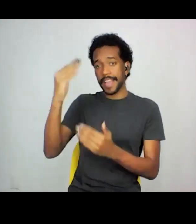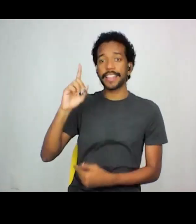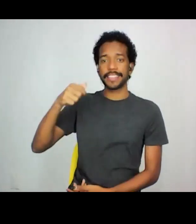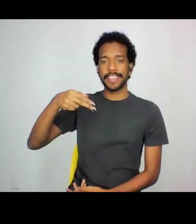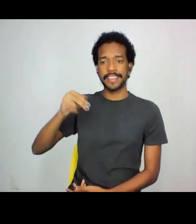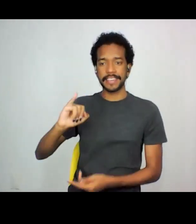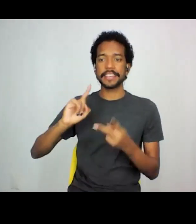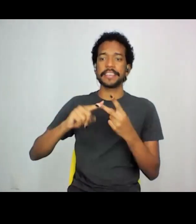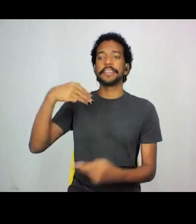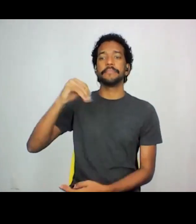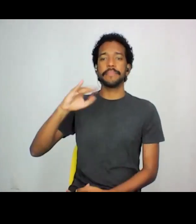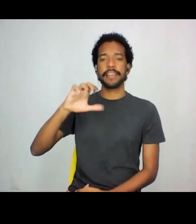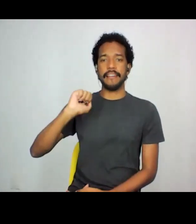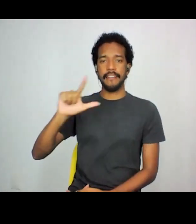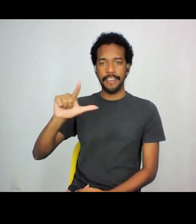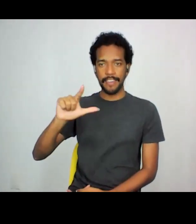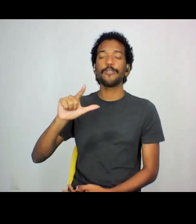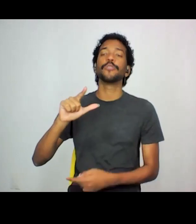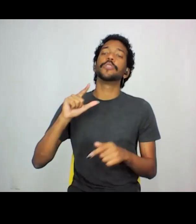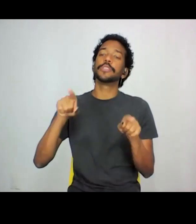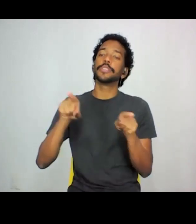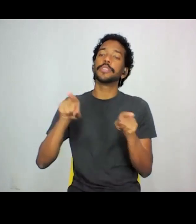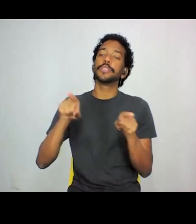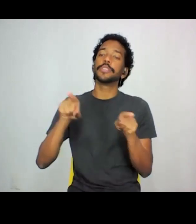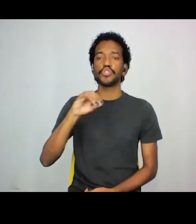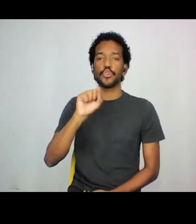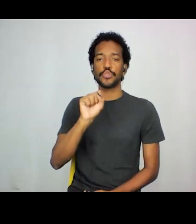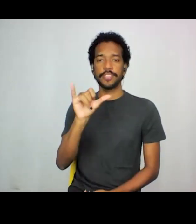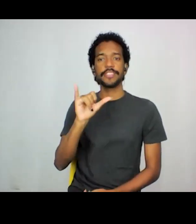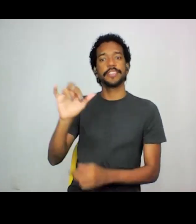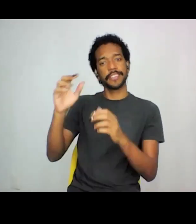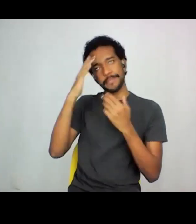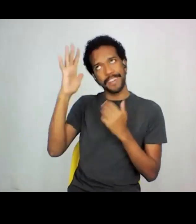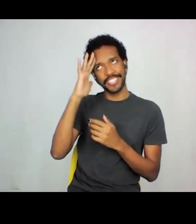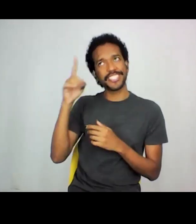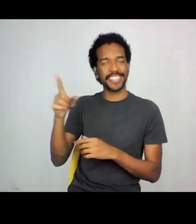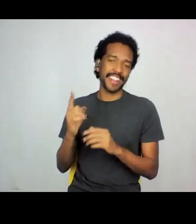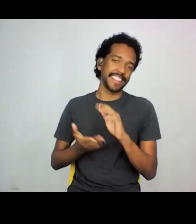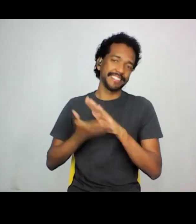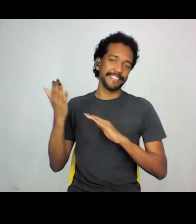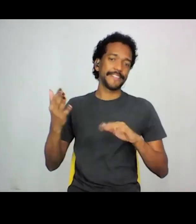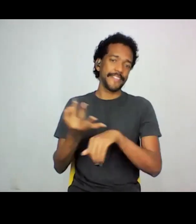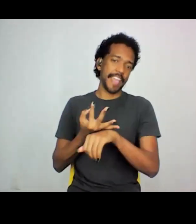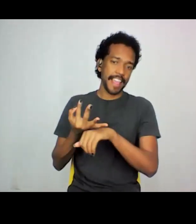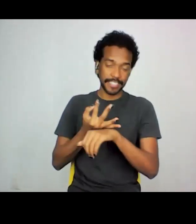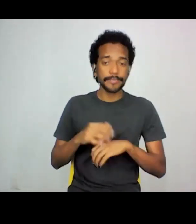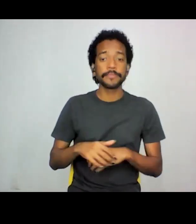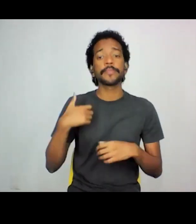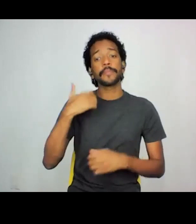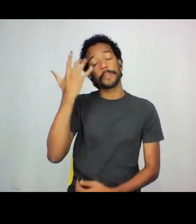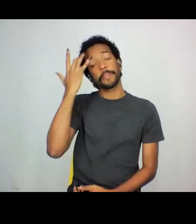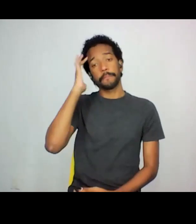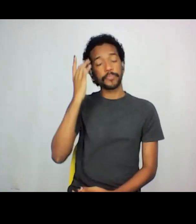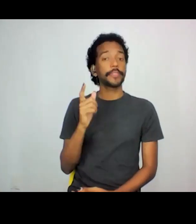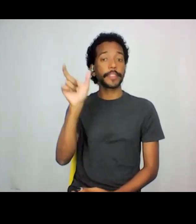das cortinas. E obrigada, Josi, que imagino que a Josi está de férias. Queria agradecer também com muito carinho à